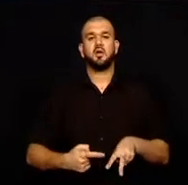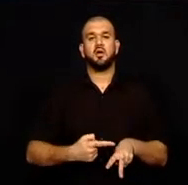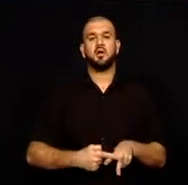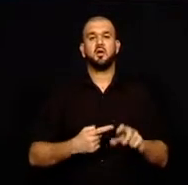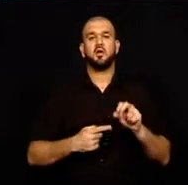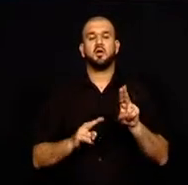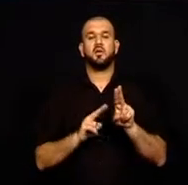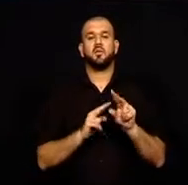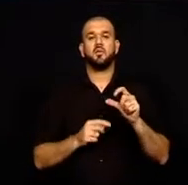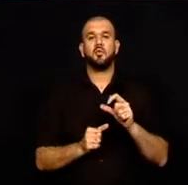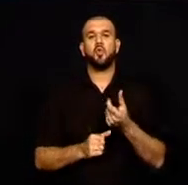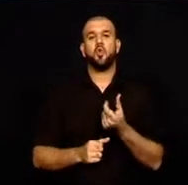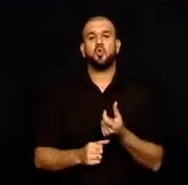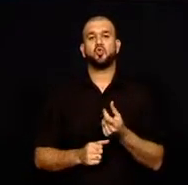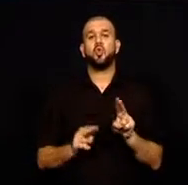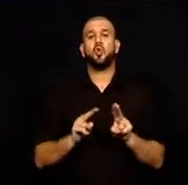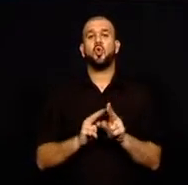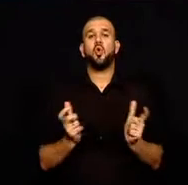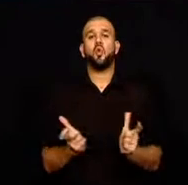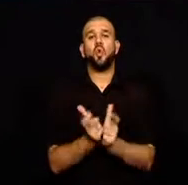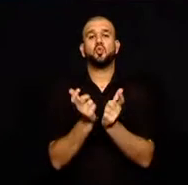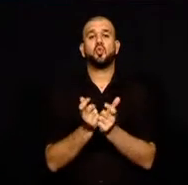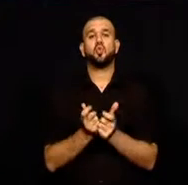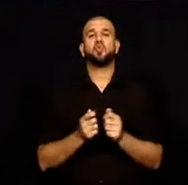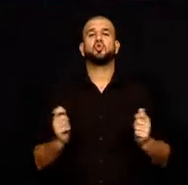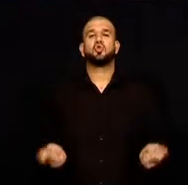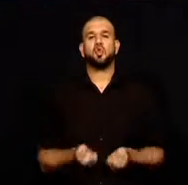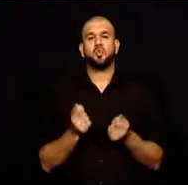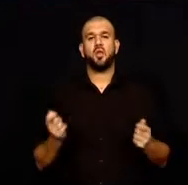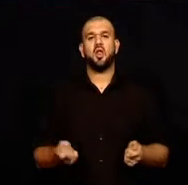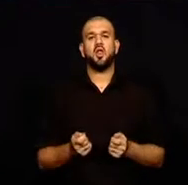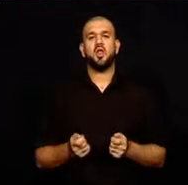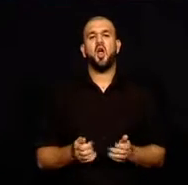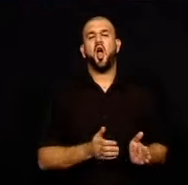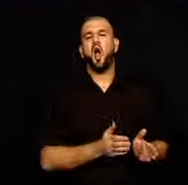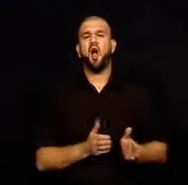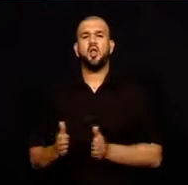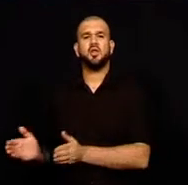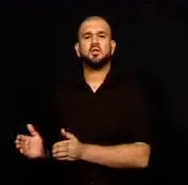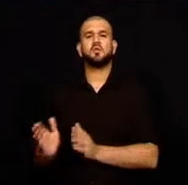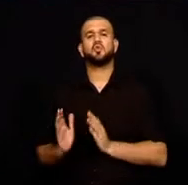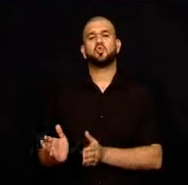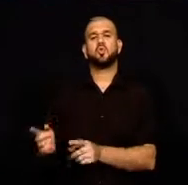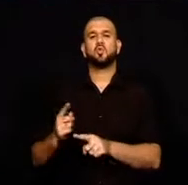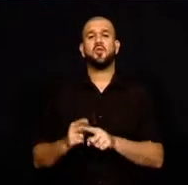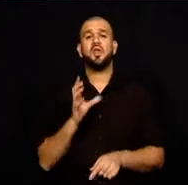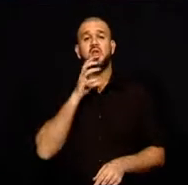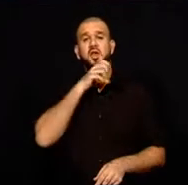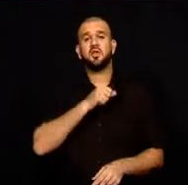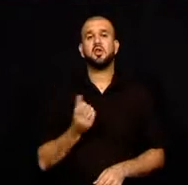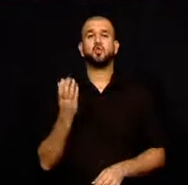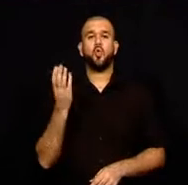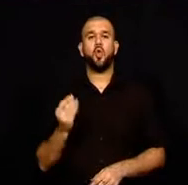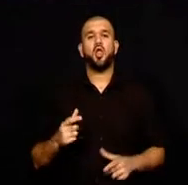Komisyonun çalışmalarını aralıksız sürdürdüğünü ve ihtiyaç olan alanlarda